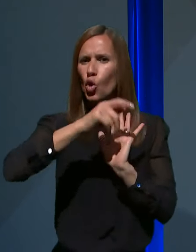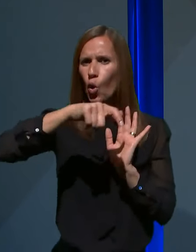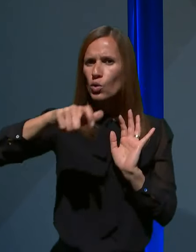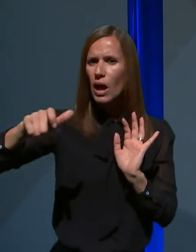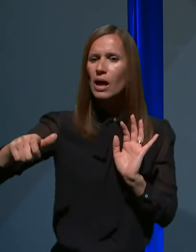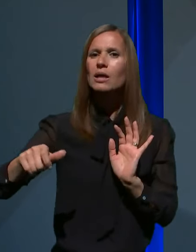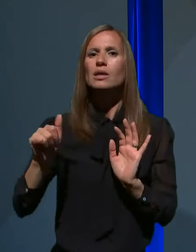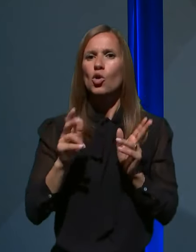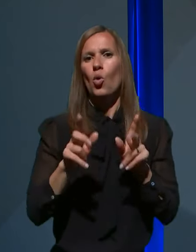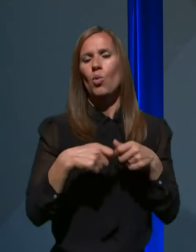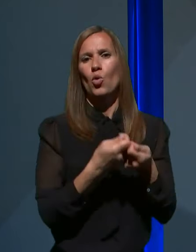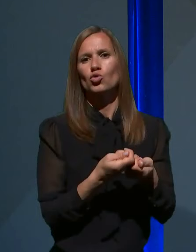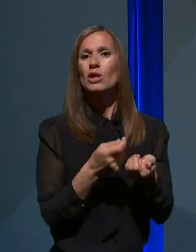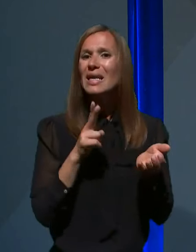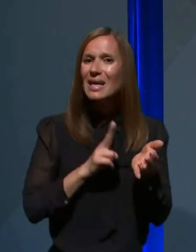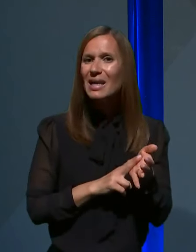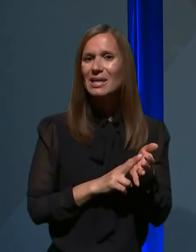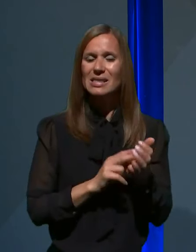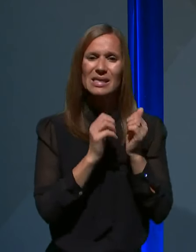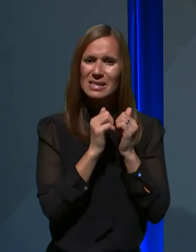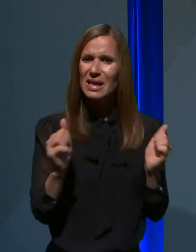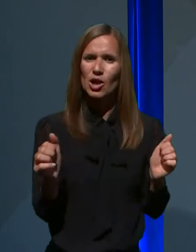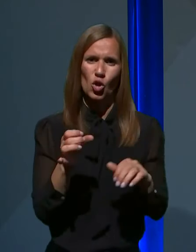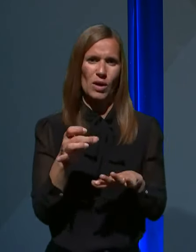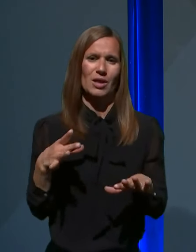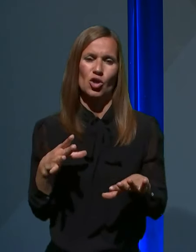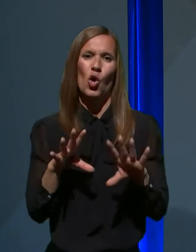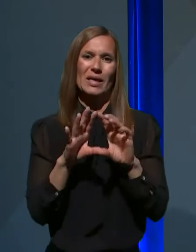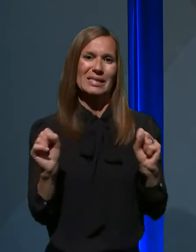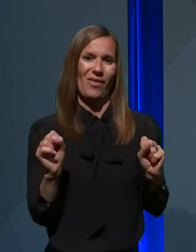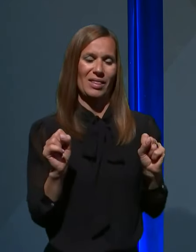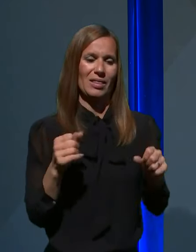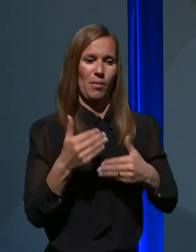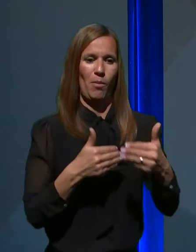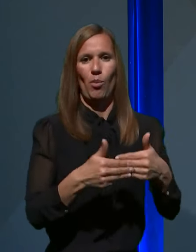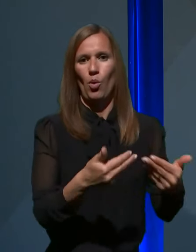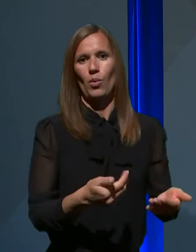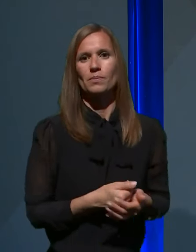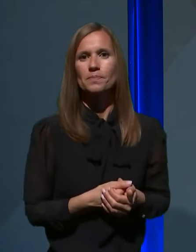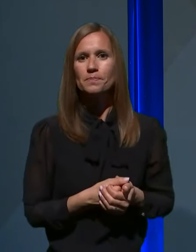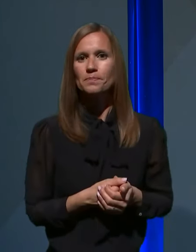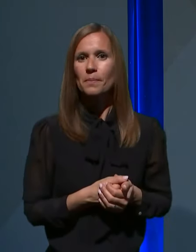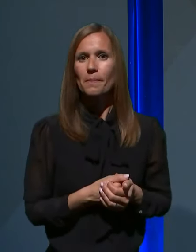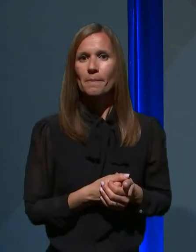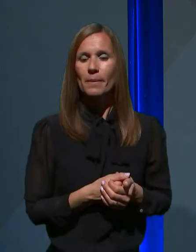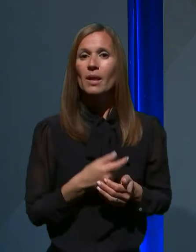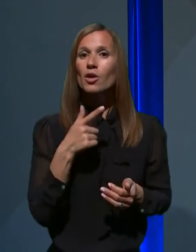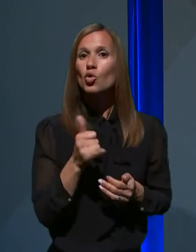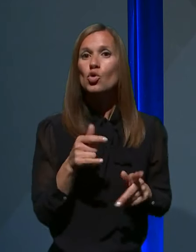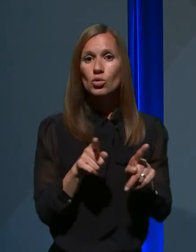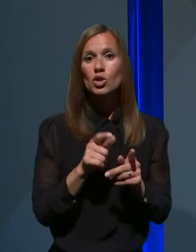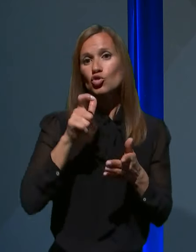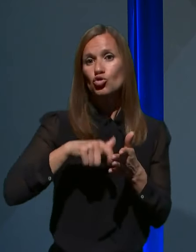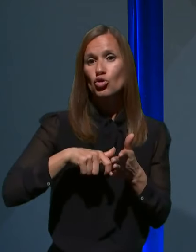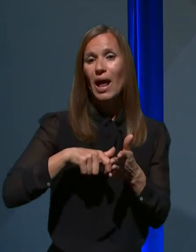omogočili res izredno hitro izvedbo. Med drugim gre za članice